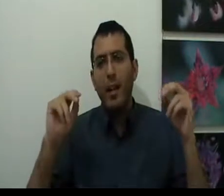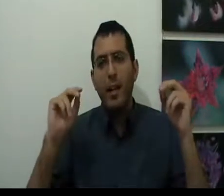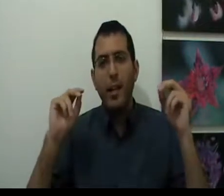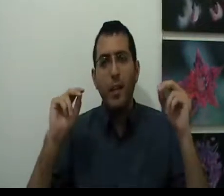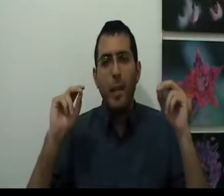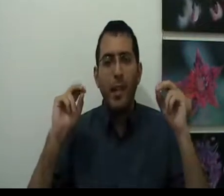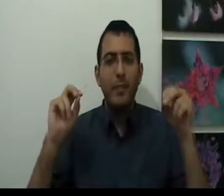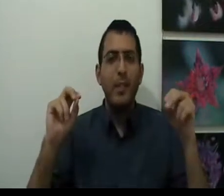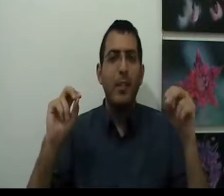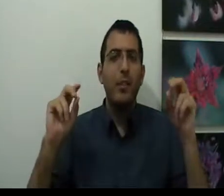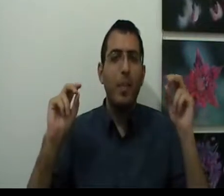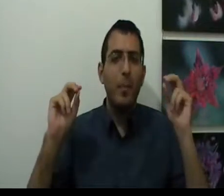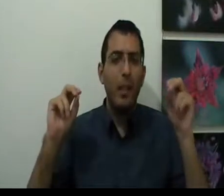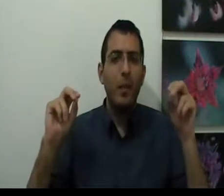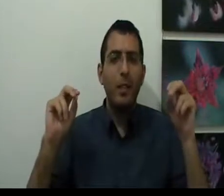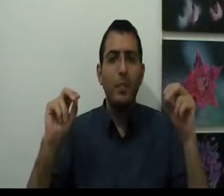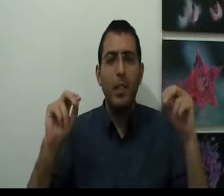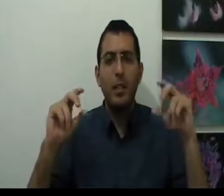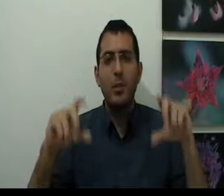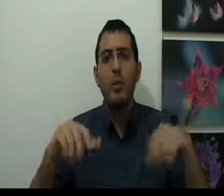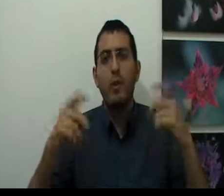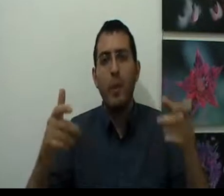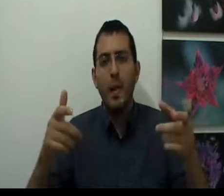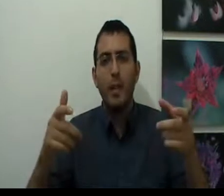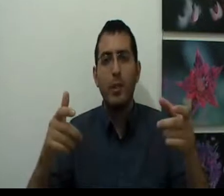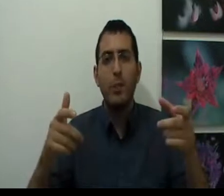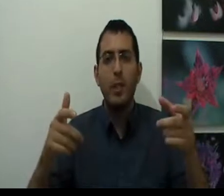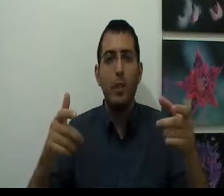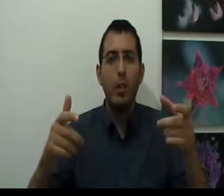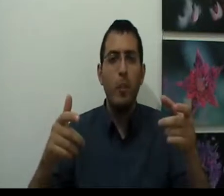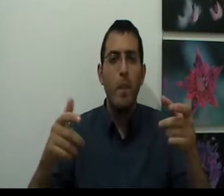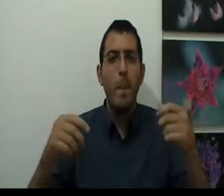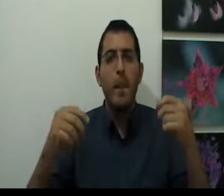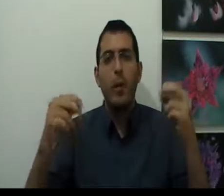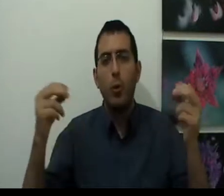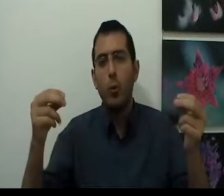הדבר המרכזי שלמענו אתה צריך לנסות להתגבר על הרצון המיידי שלו הוא